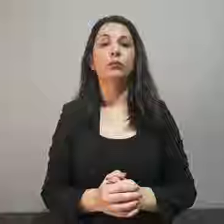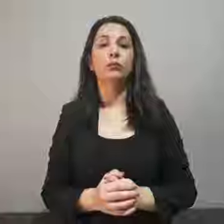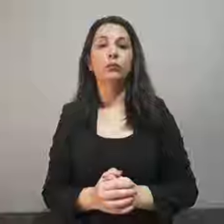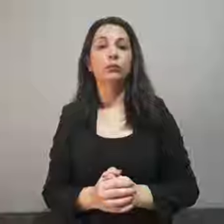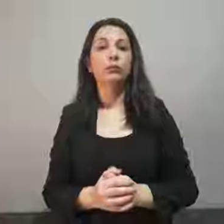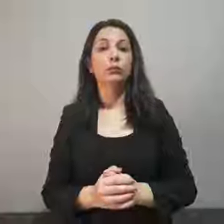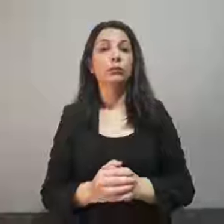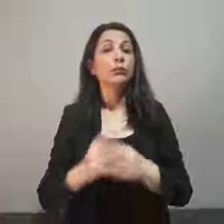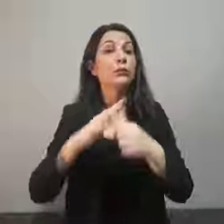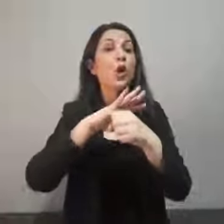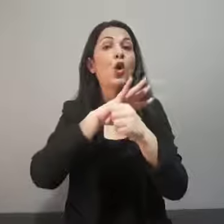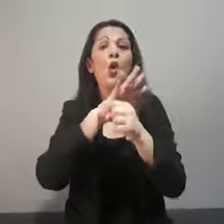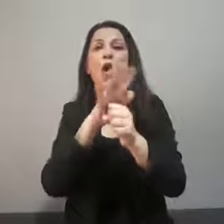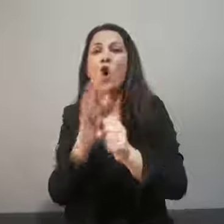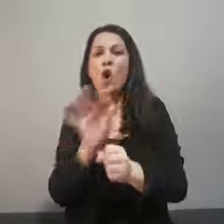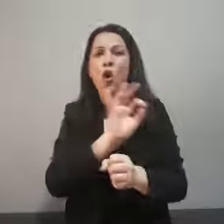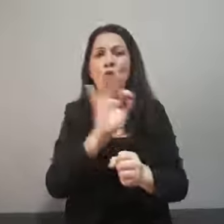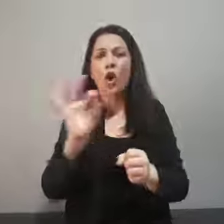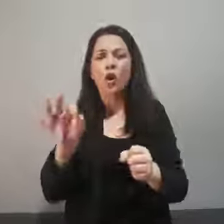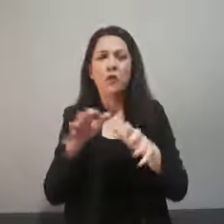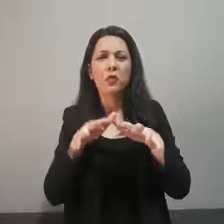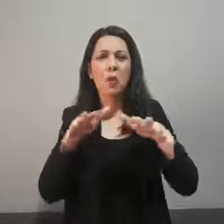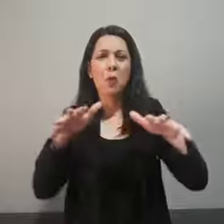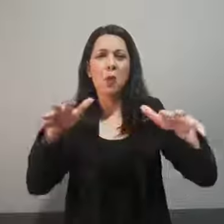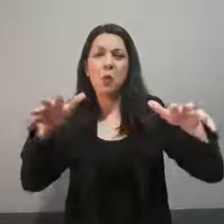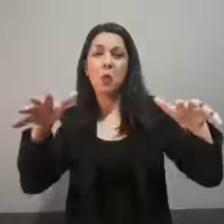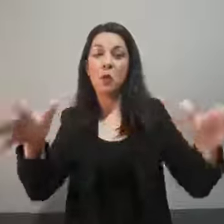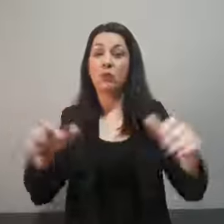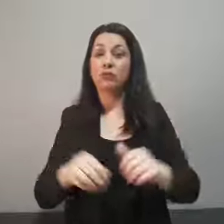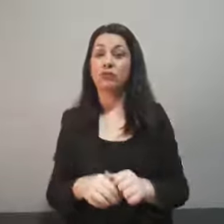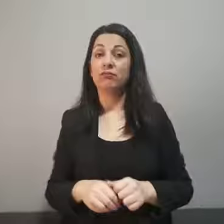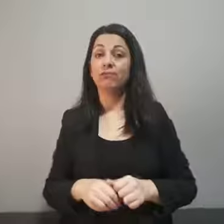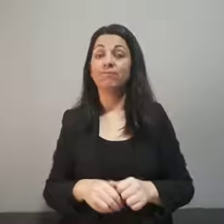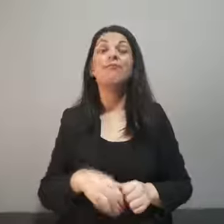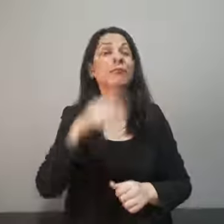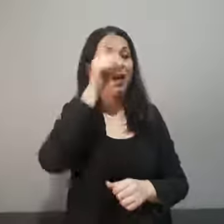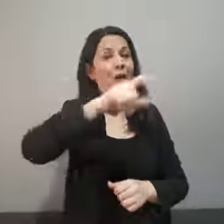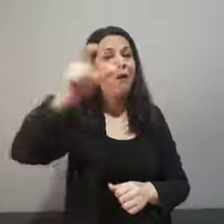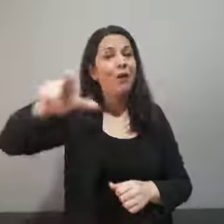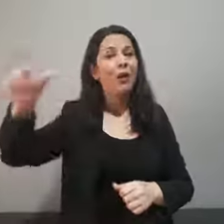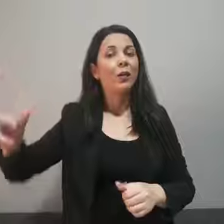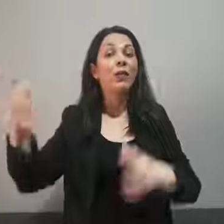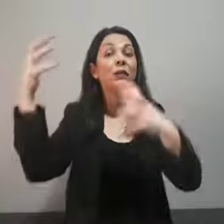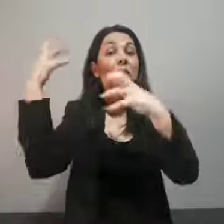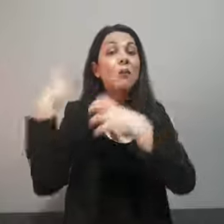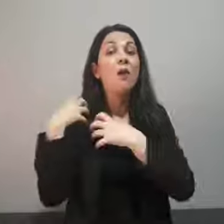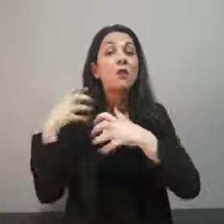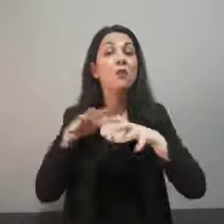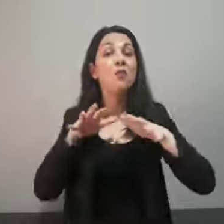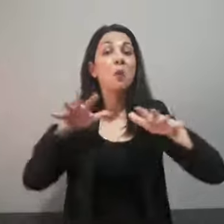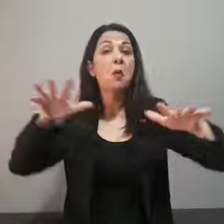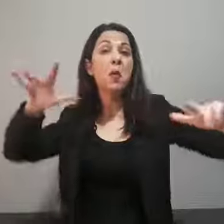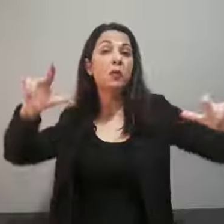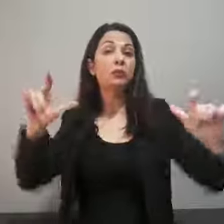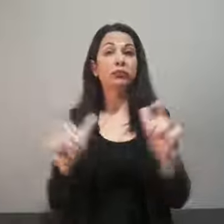Είναι η δική σου υπόθεση και ευθύνη να σταματήσεις την εξάπλωση του COVID-19. Γι' αυτό μένουμε σπίτι.